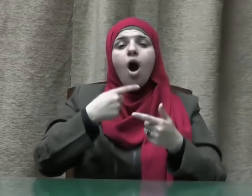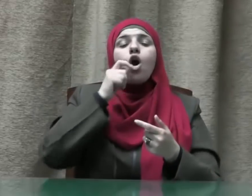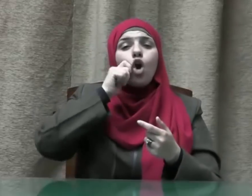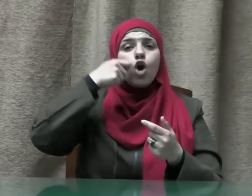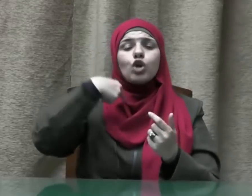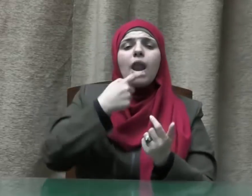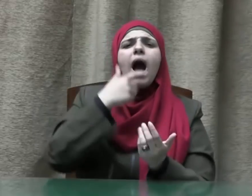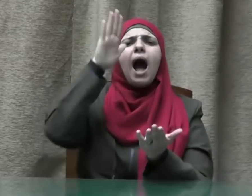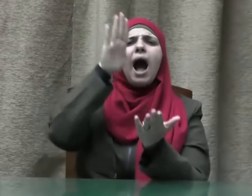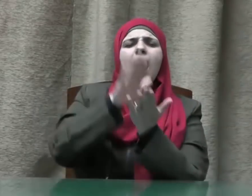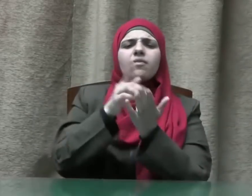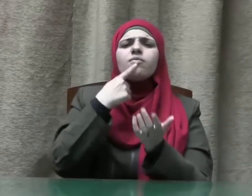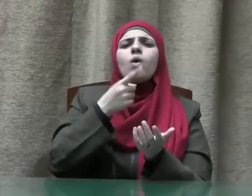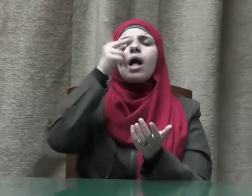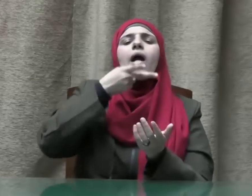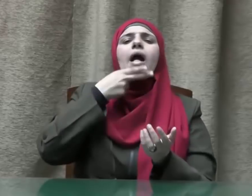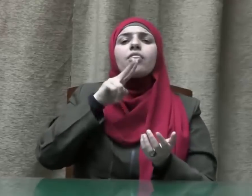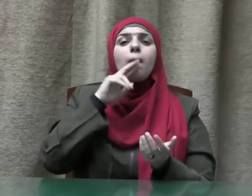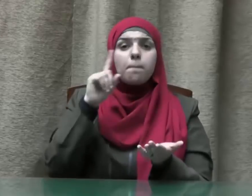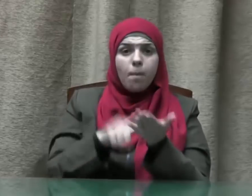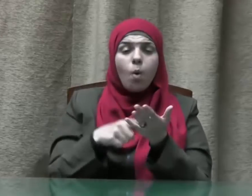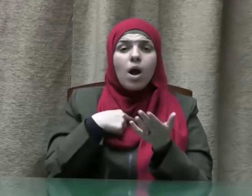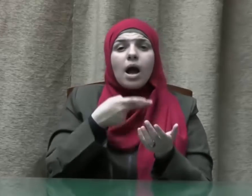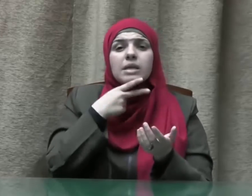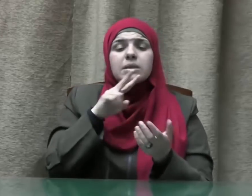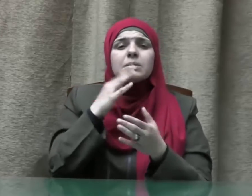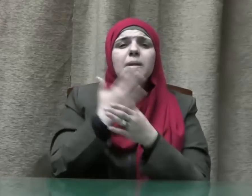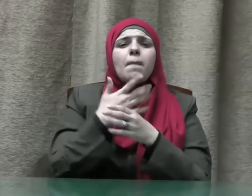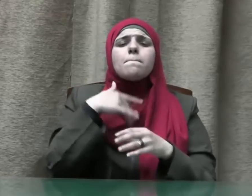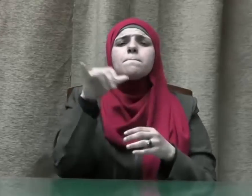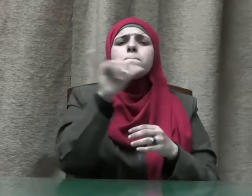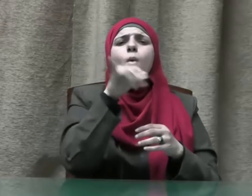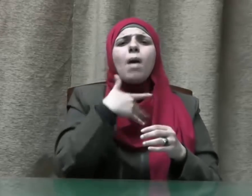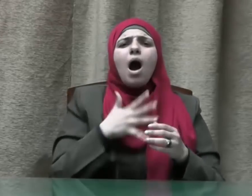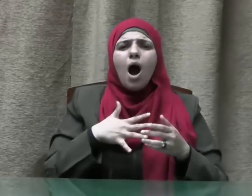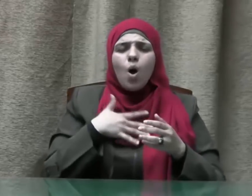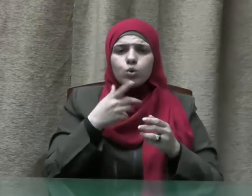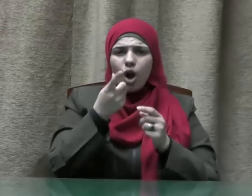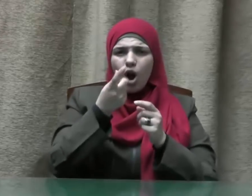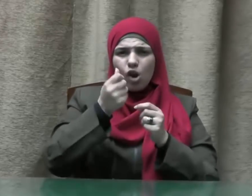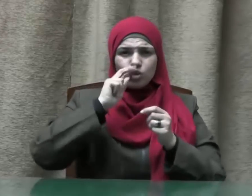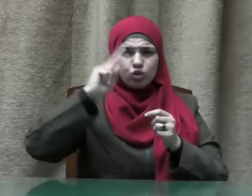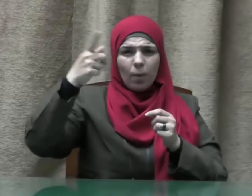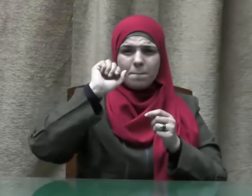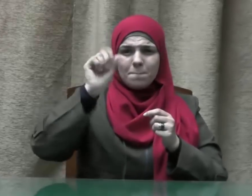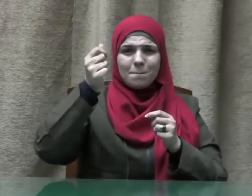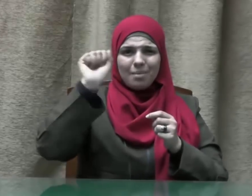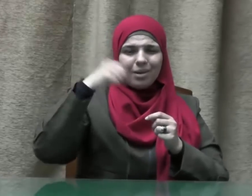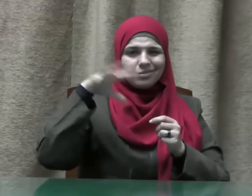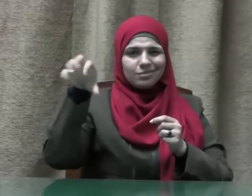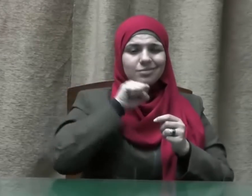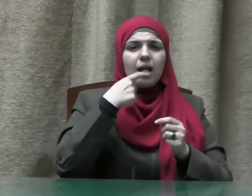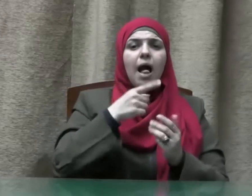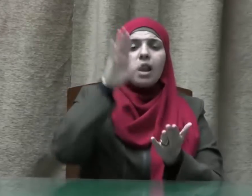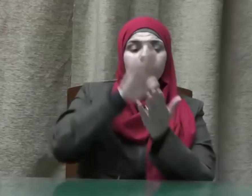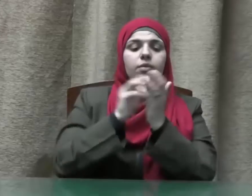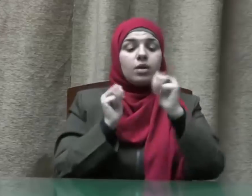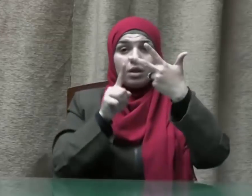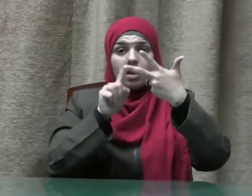يمين كاذبة ليقططع بها مال رجل مسلم ورجل منع فضل